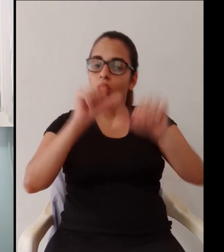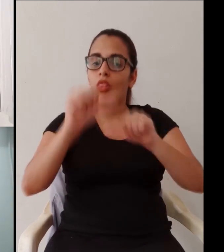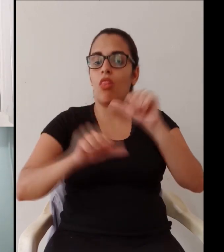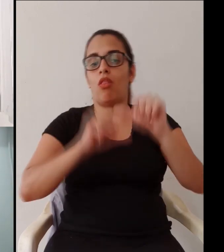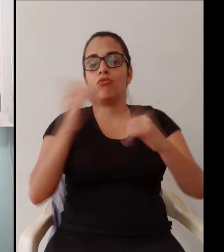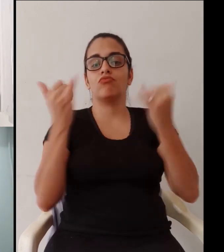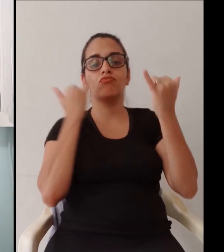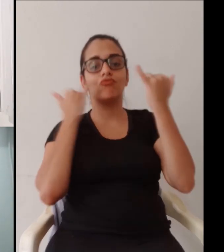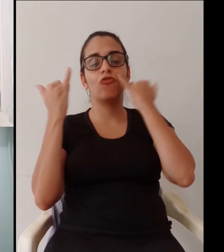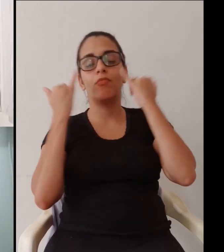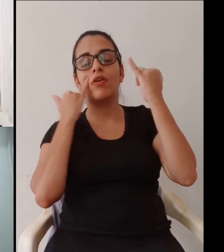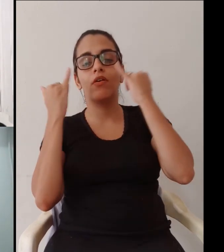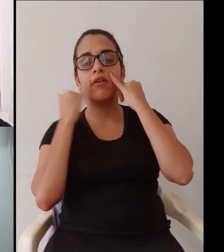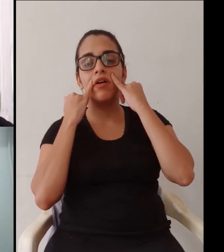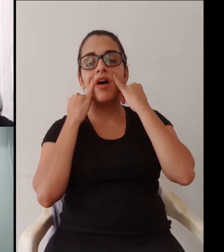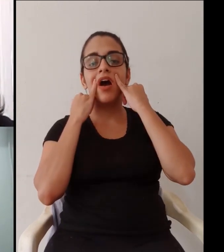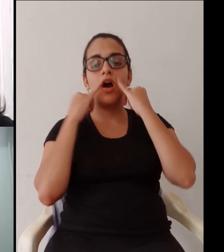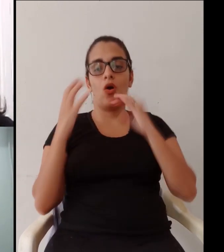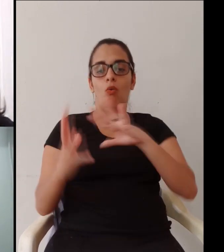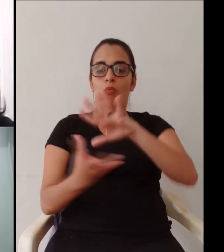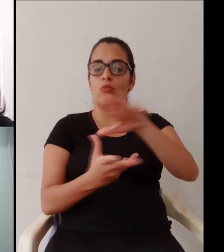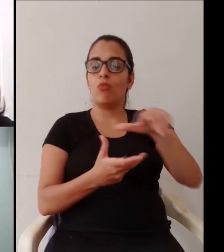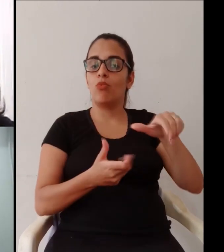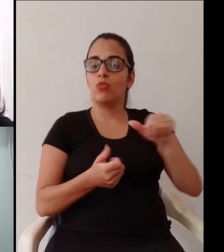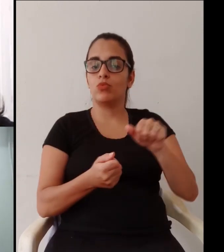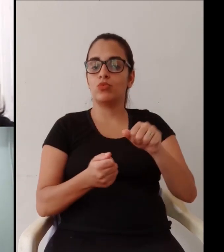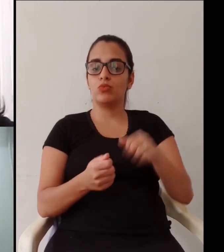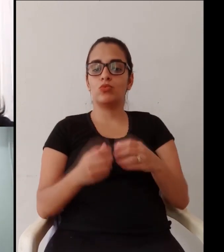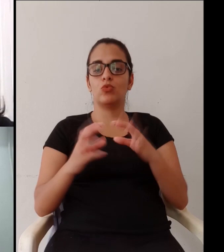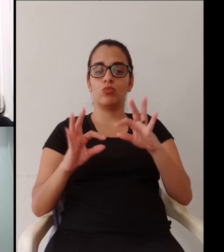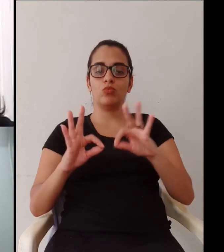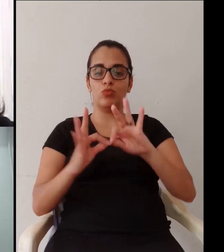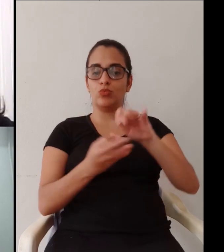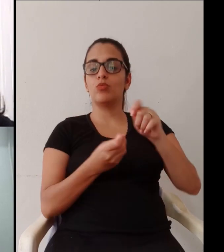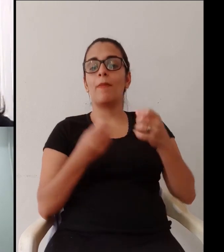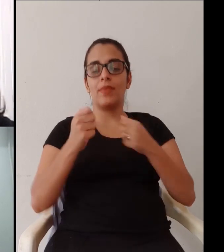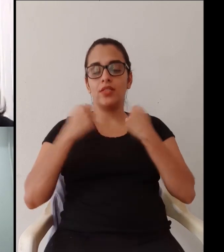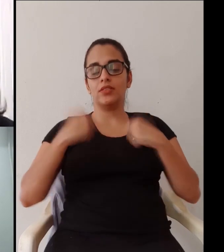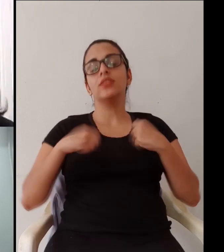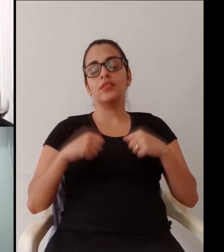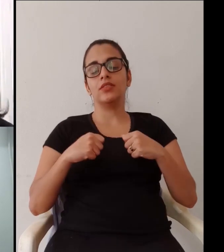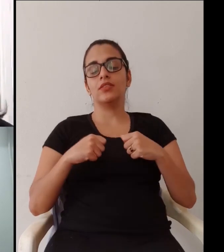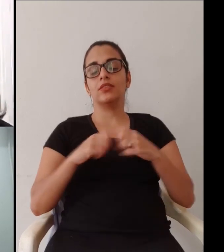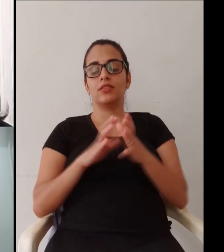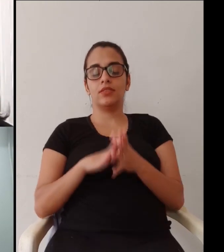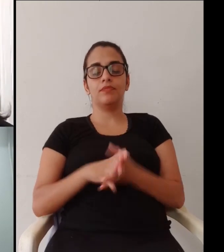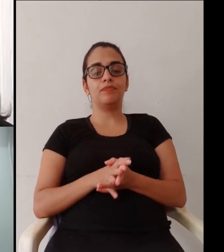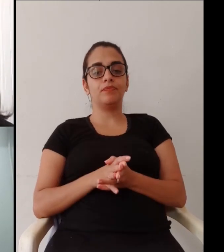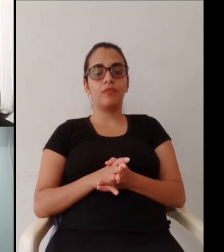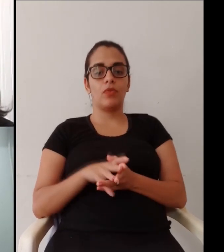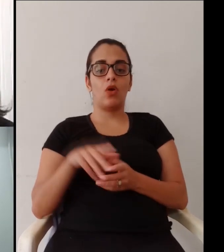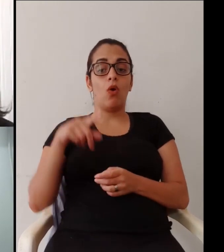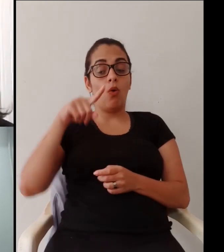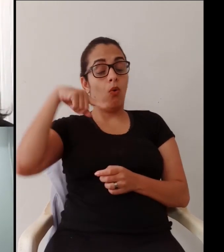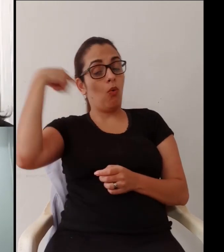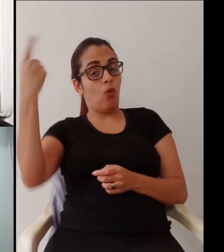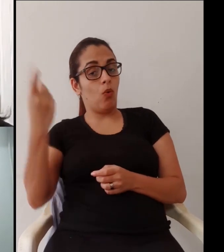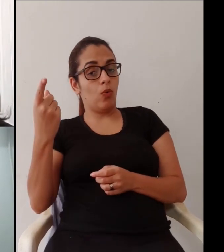muito mais efetiva então essa mediação é importante essa troca de papel a gente precisa que todo mundo seja